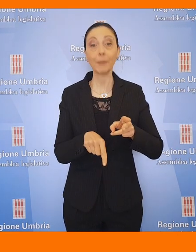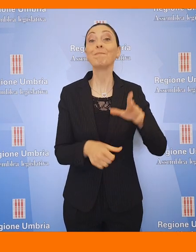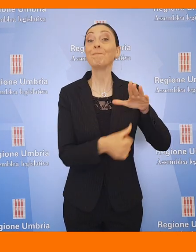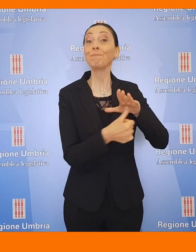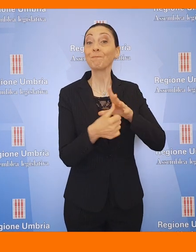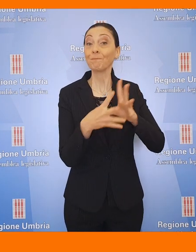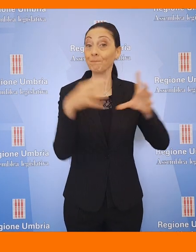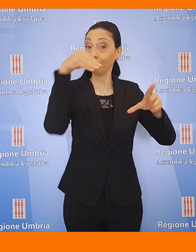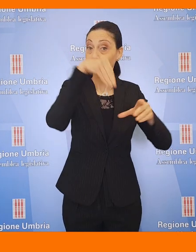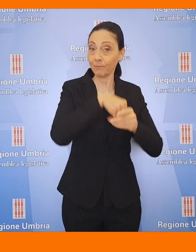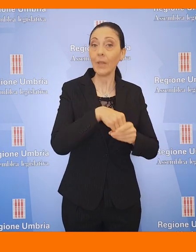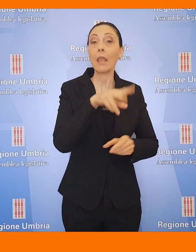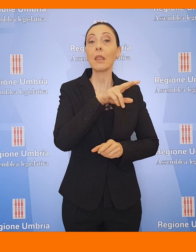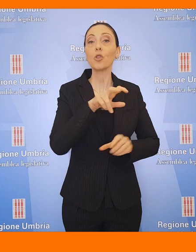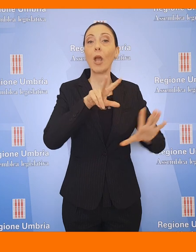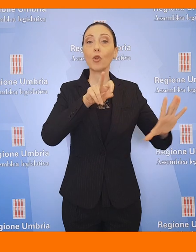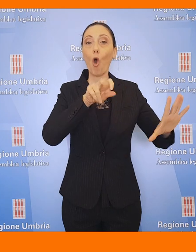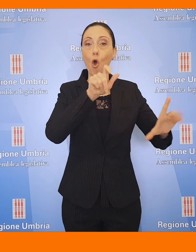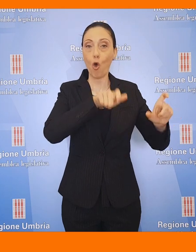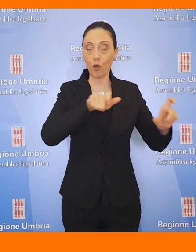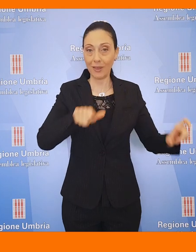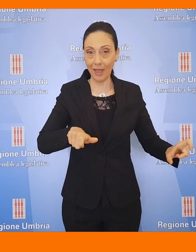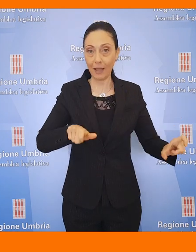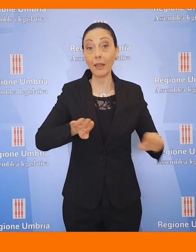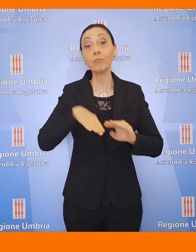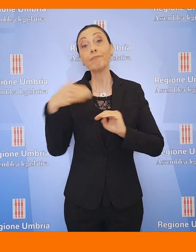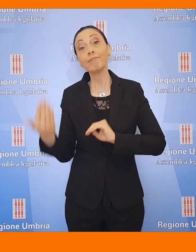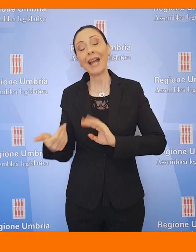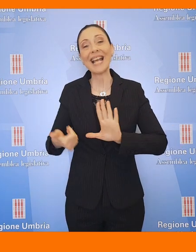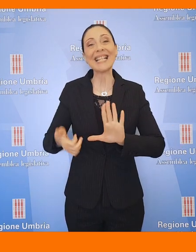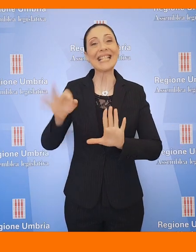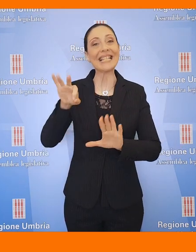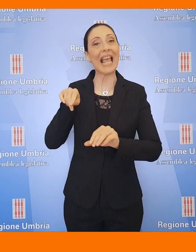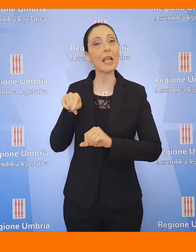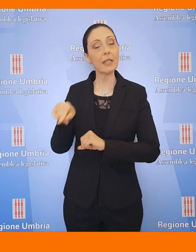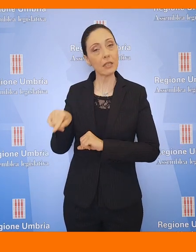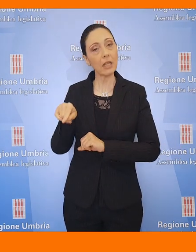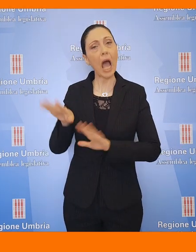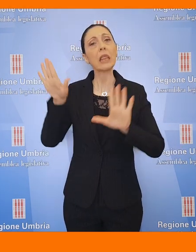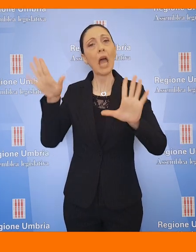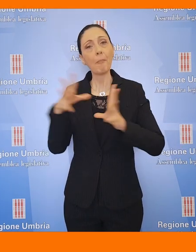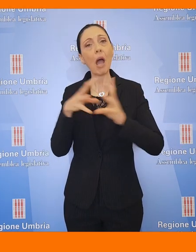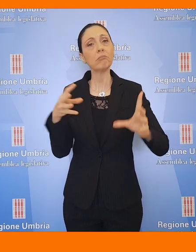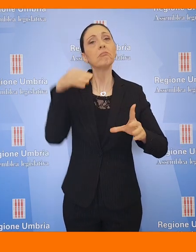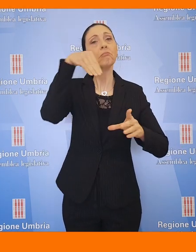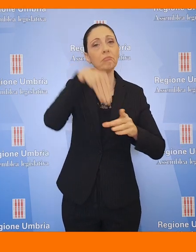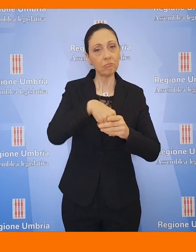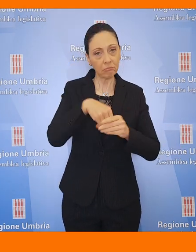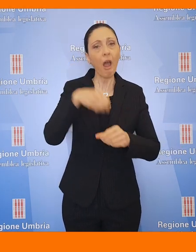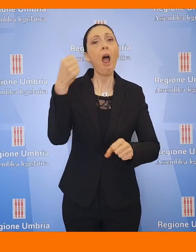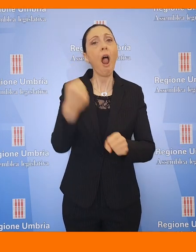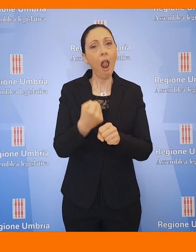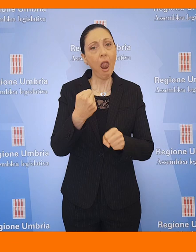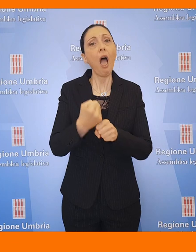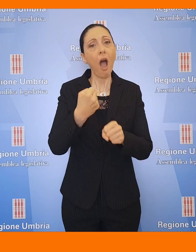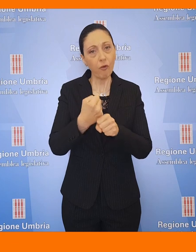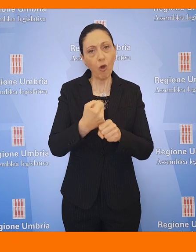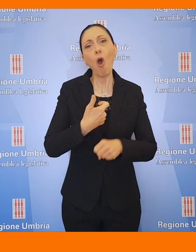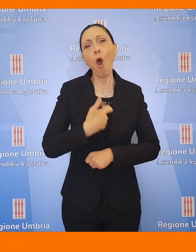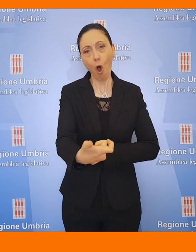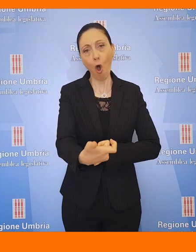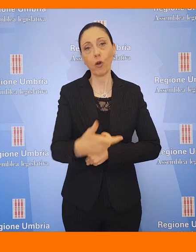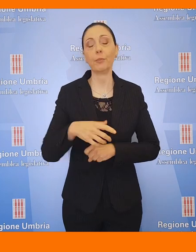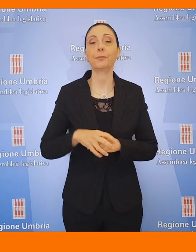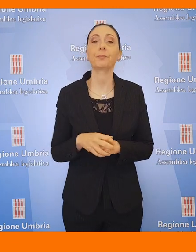composto da 380 unità, mentre sono 60 le unità lavorative esterne che operano comunque stabilmente all'interno del sito.